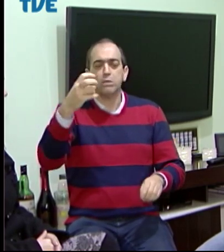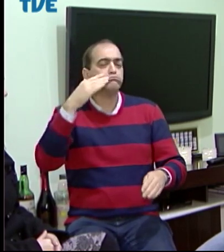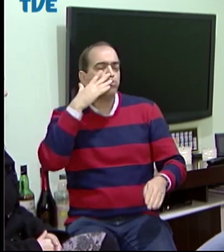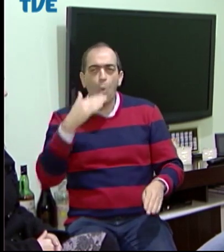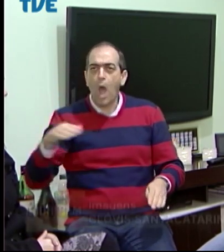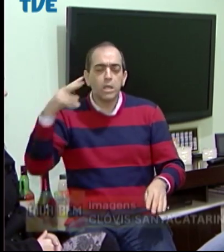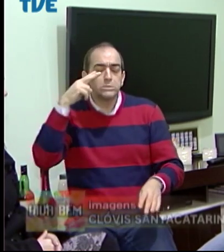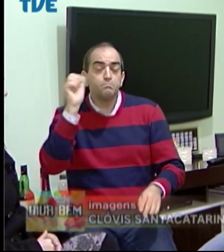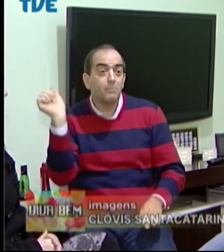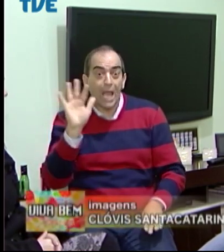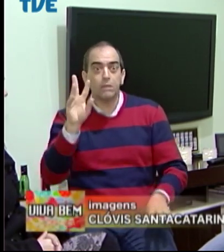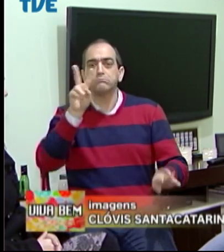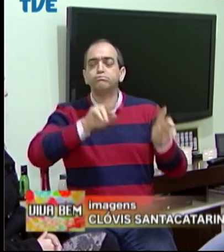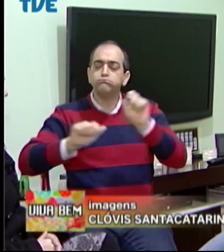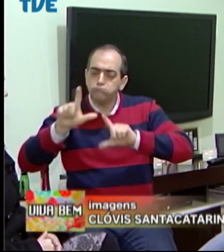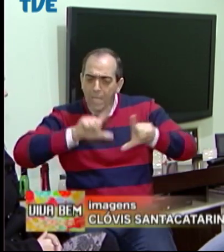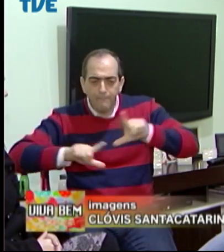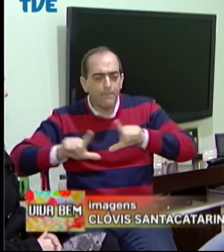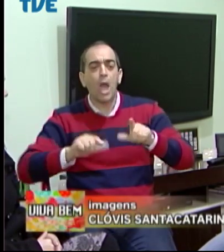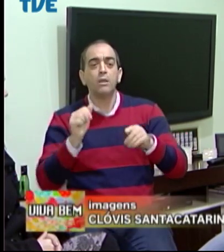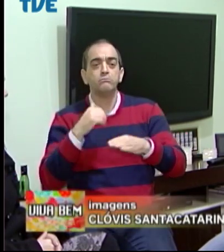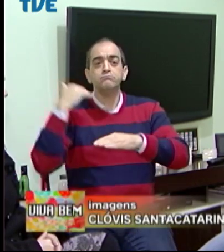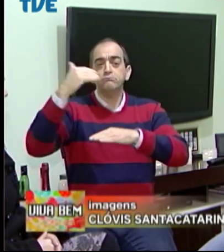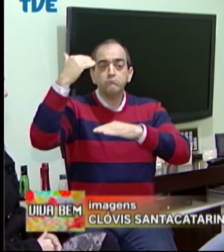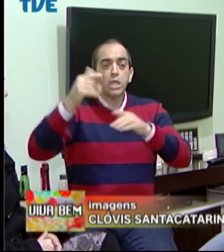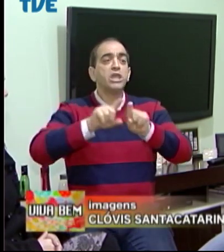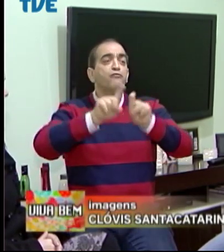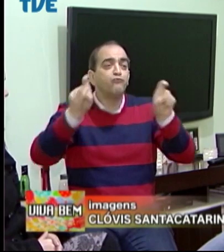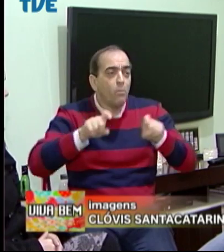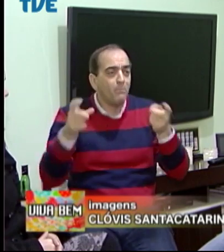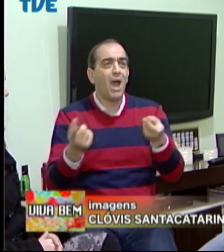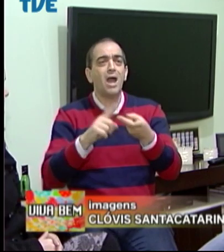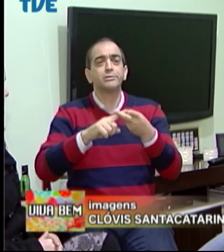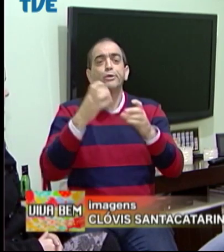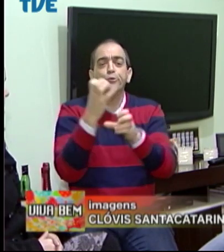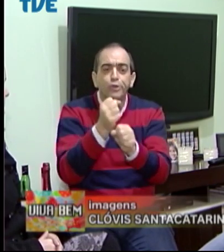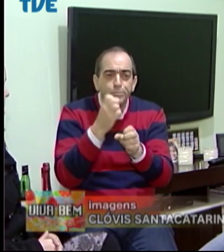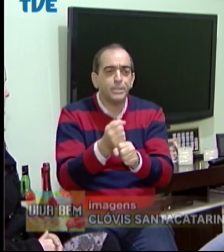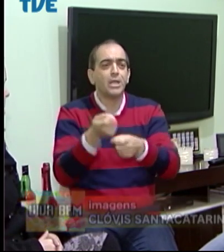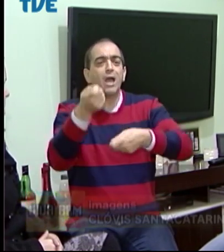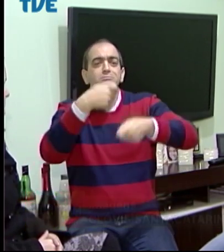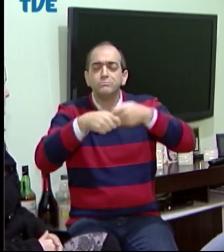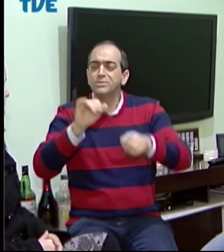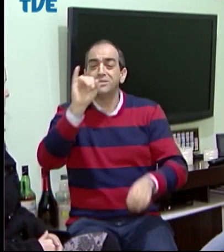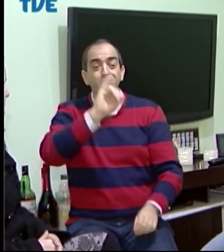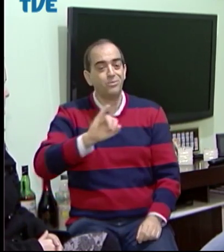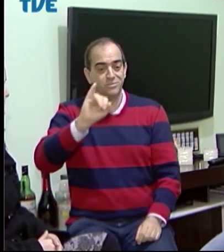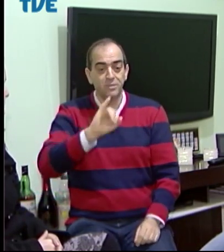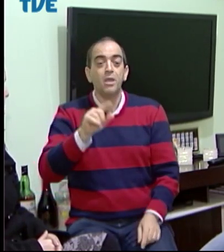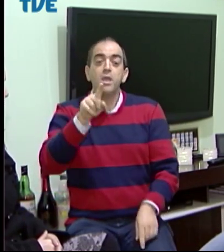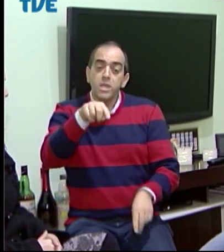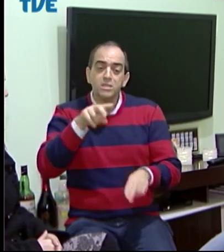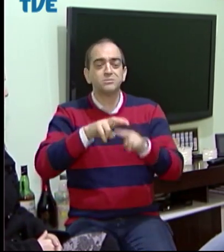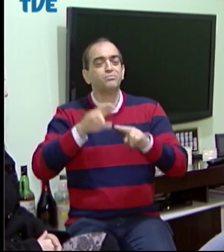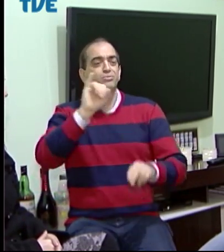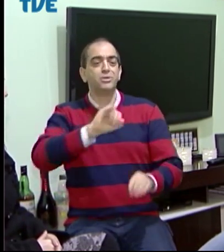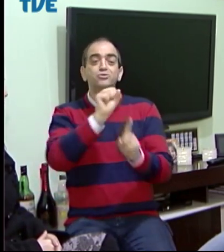inteligente, o surdo é esperto, assim, sabe informática, consegue dominar os cálculos. Isso é